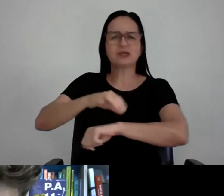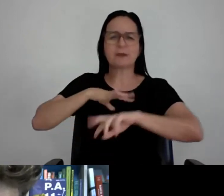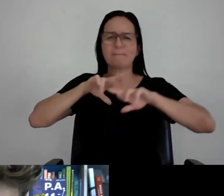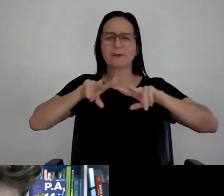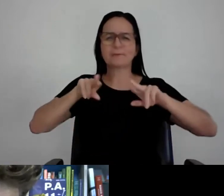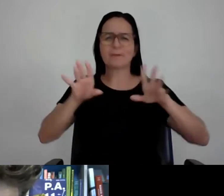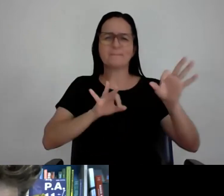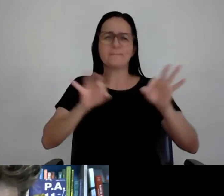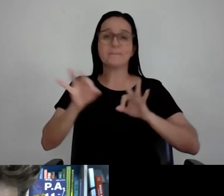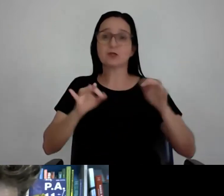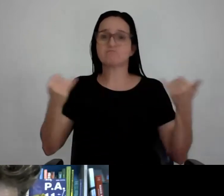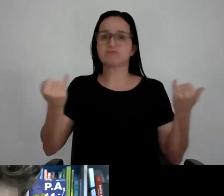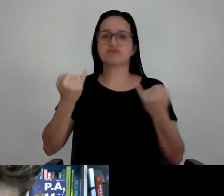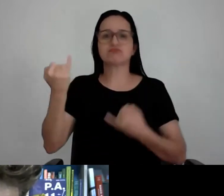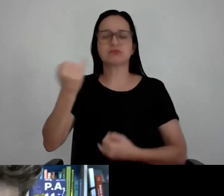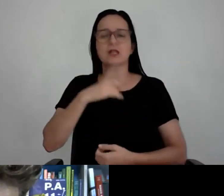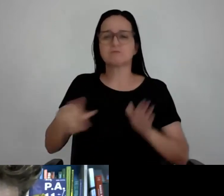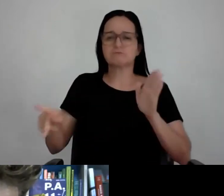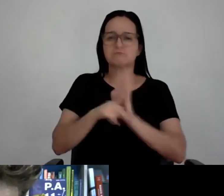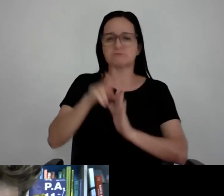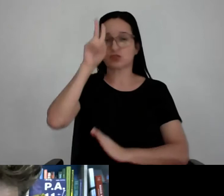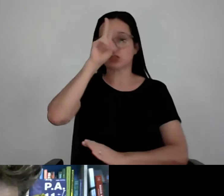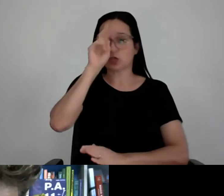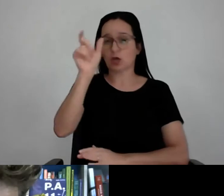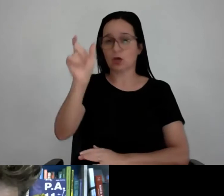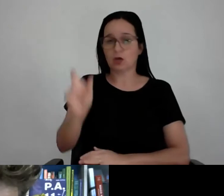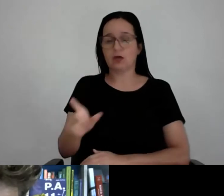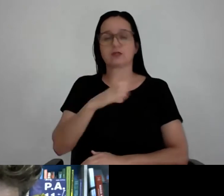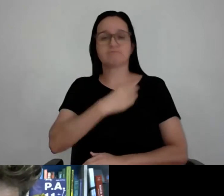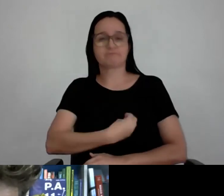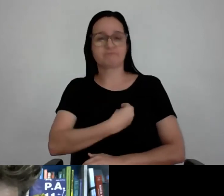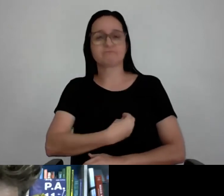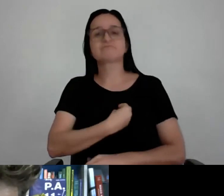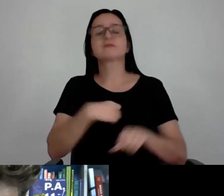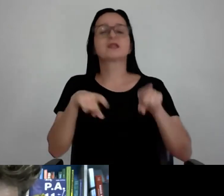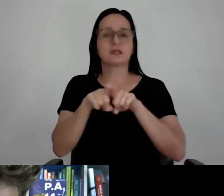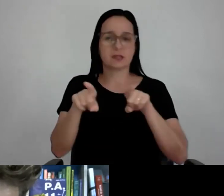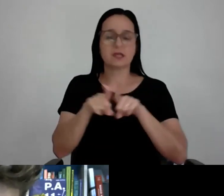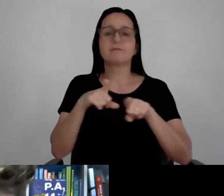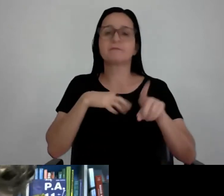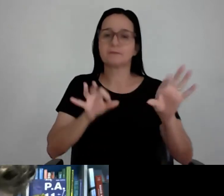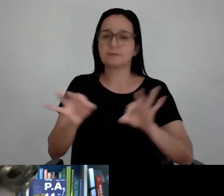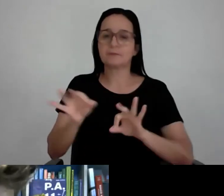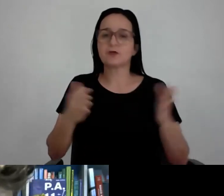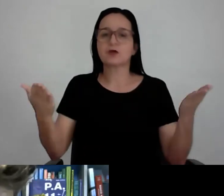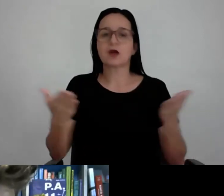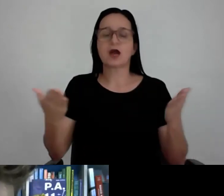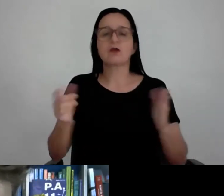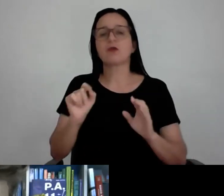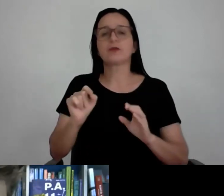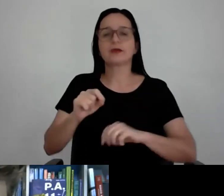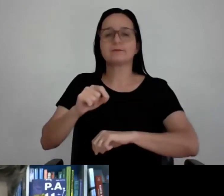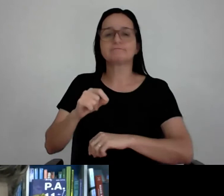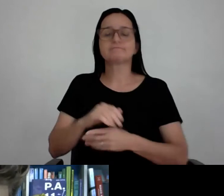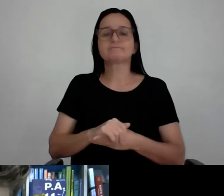marcantes, que fazem parte da história do João. Tem também o projeto que ele lançou agora, Arte e Ralação, chamado Livre